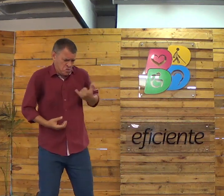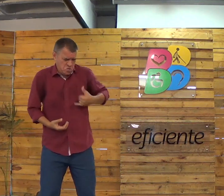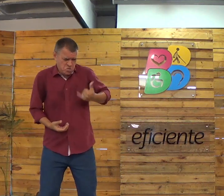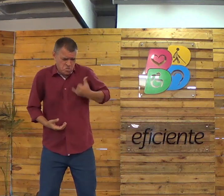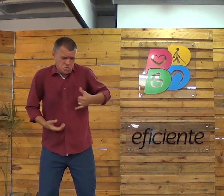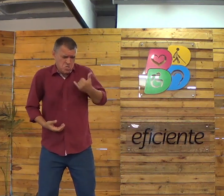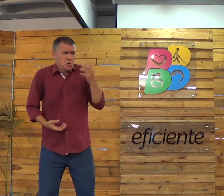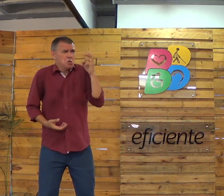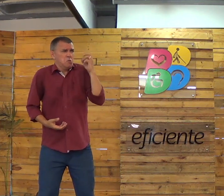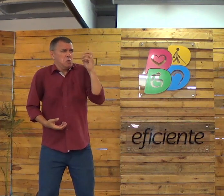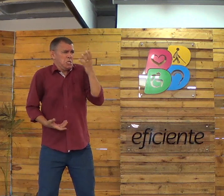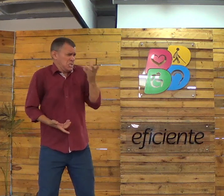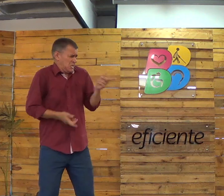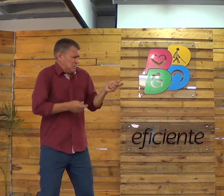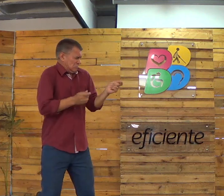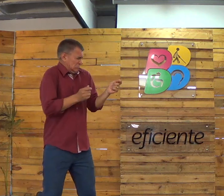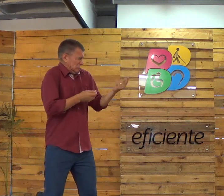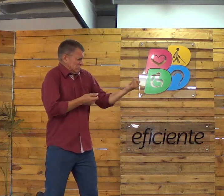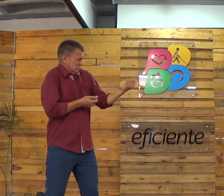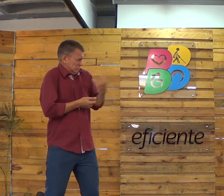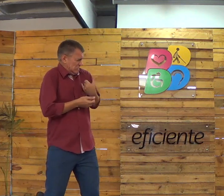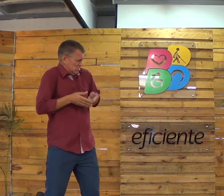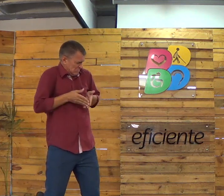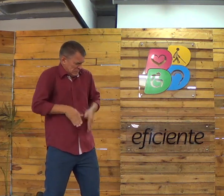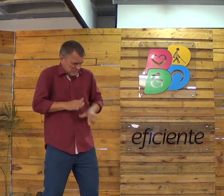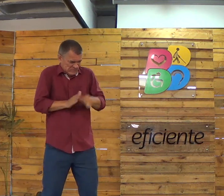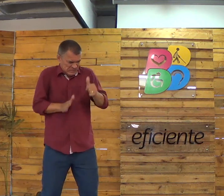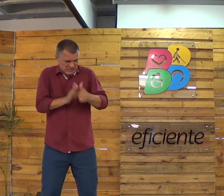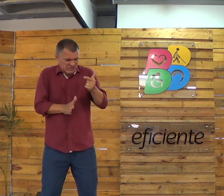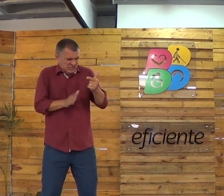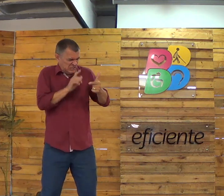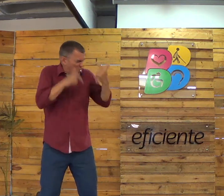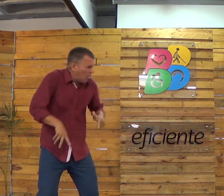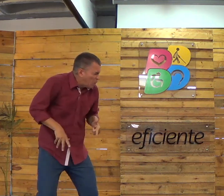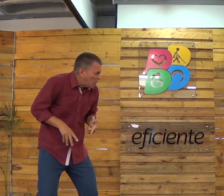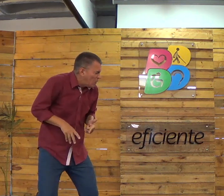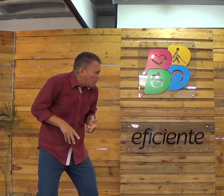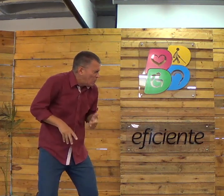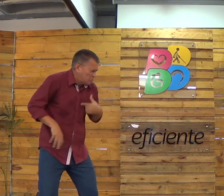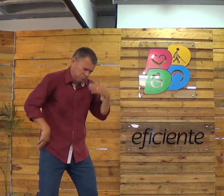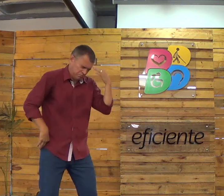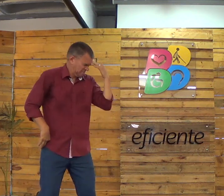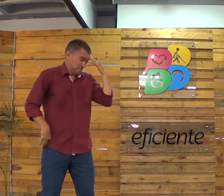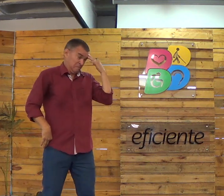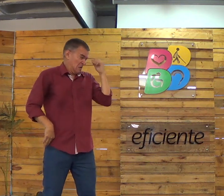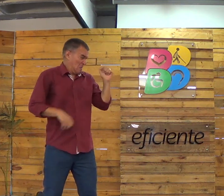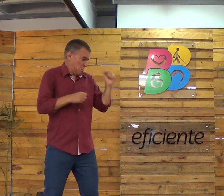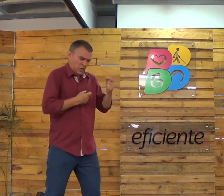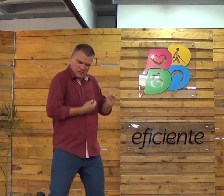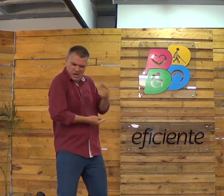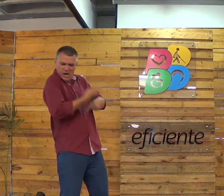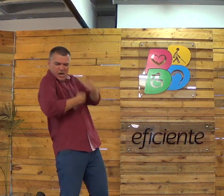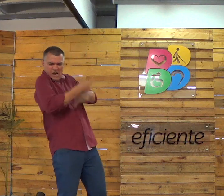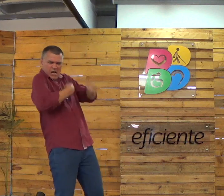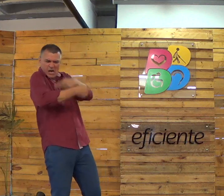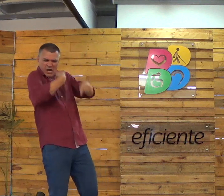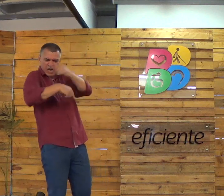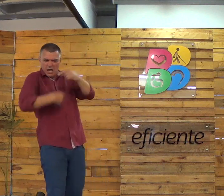Ué, como é eu? Eu sei lá, estou nos 50 anos. E você está me dizendo pra nascer de novo. Não estou entendendo. Como é eu posso